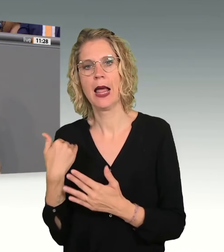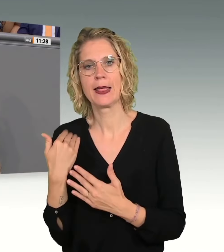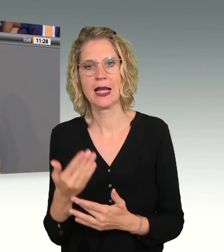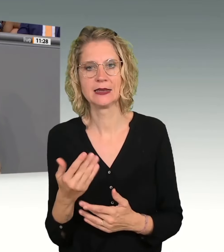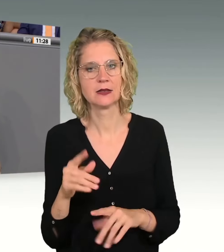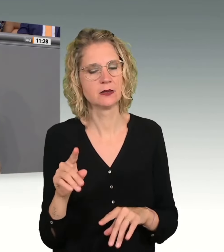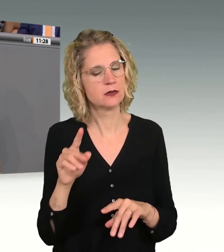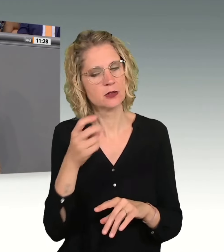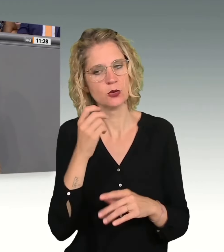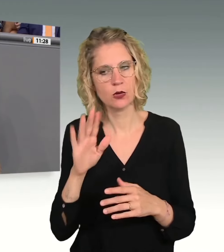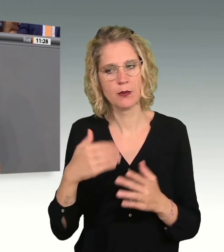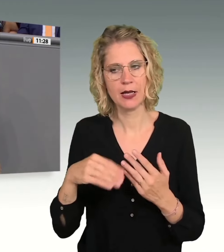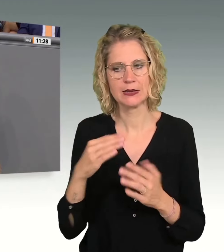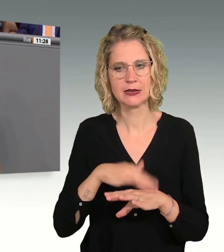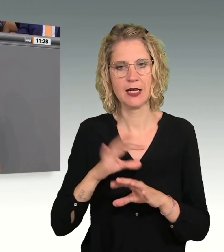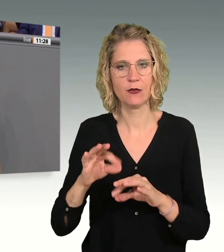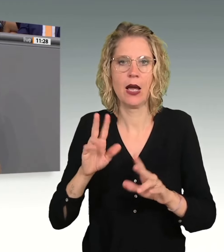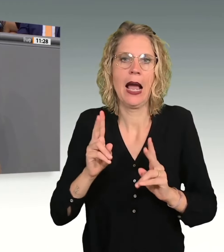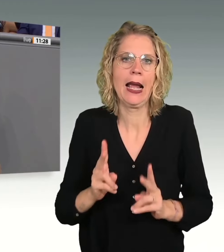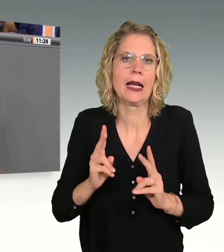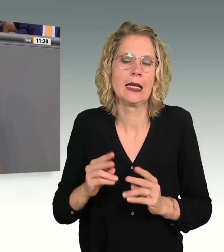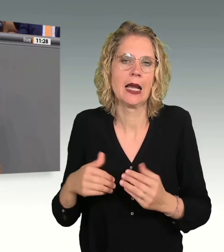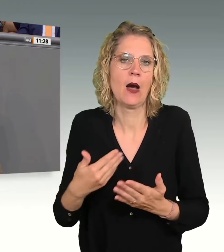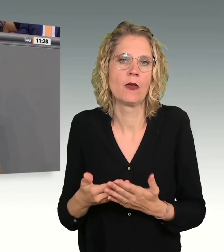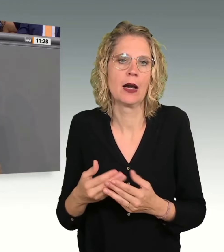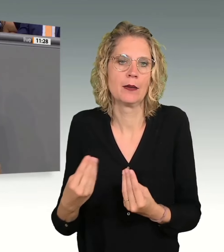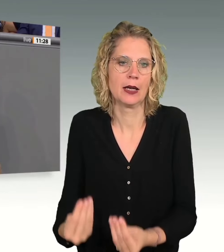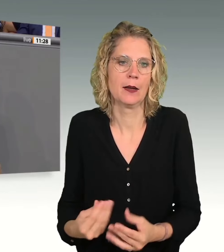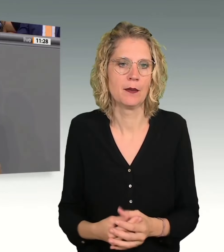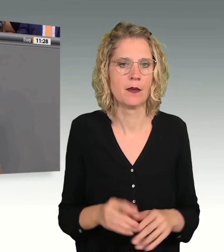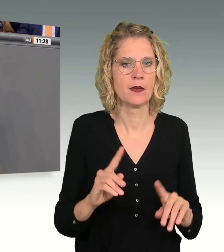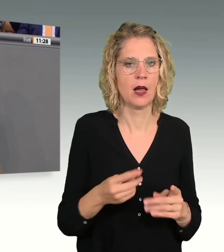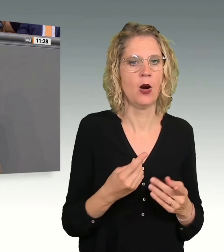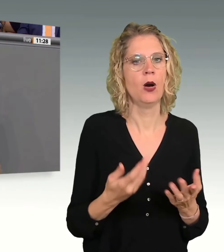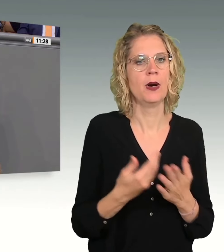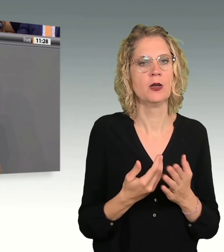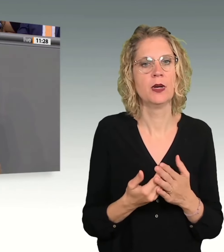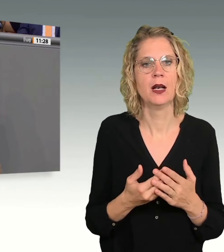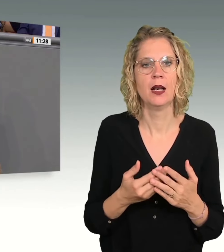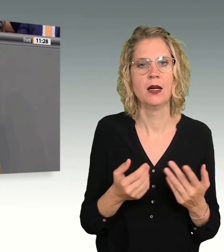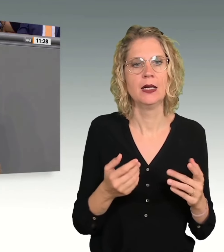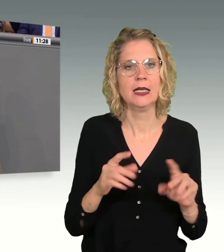Auch wollen wir das Strafgesetzbuch entstaunen und aus der Zeit gefallene Straftatbestände abschaffen.